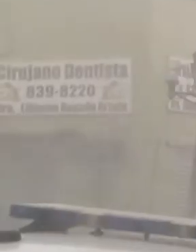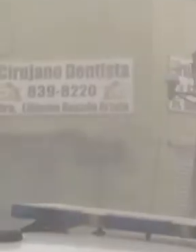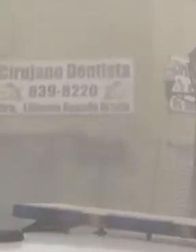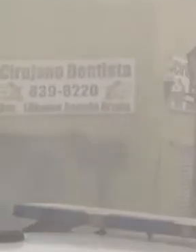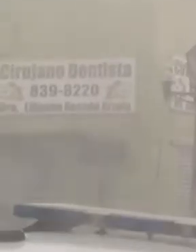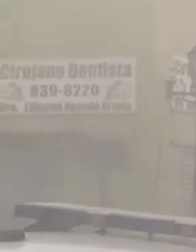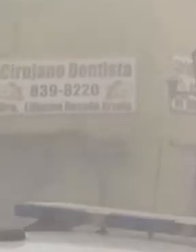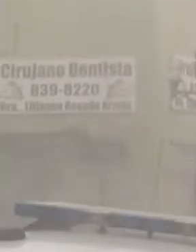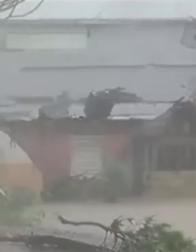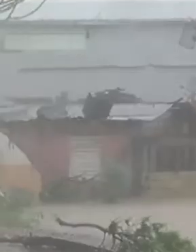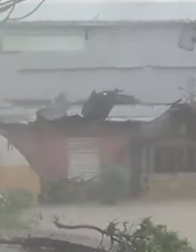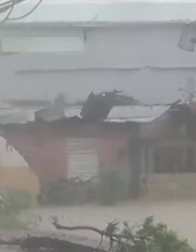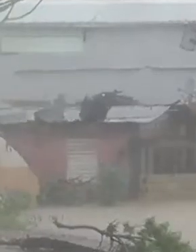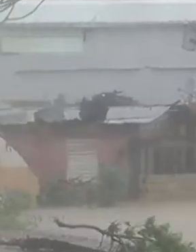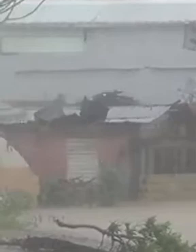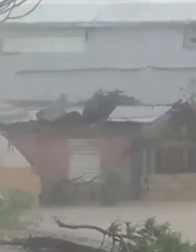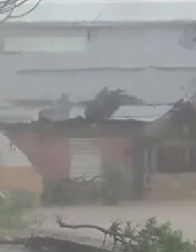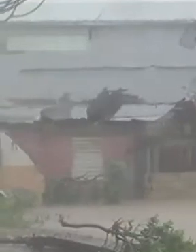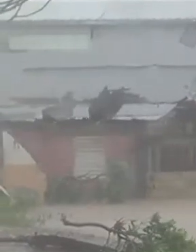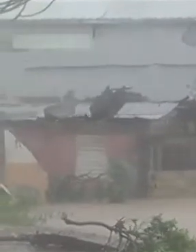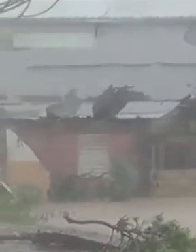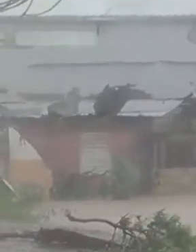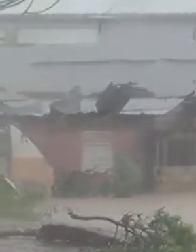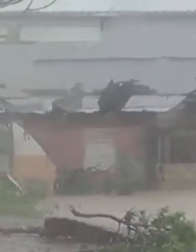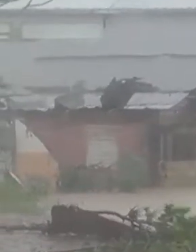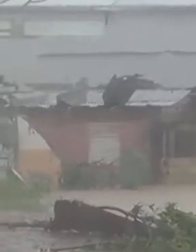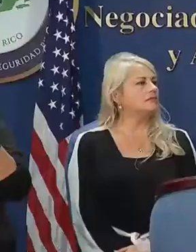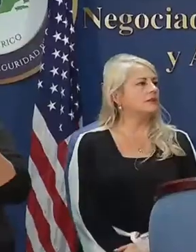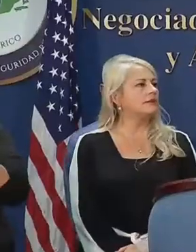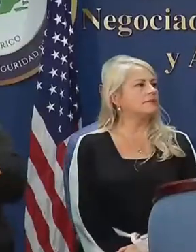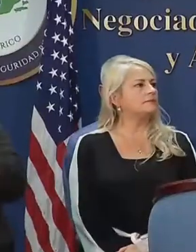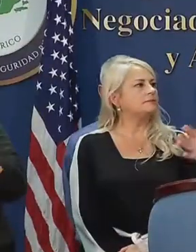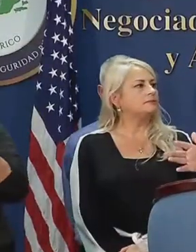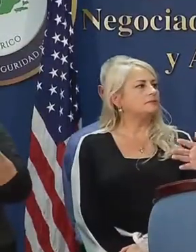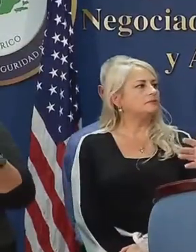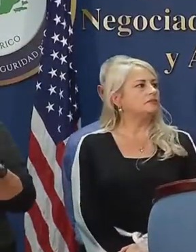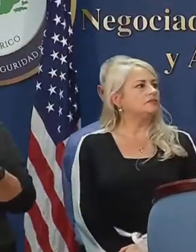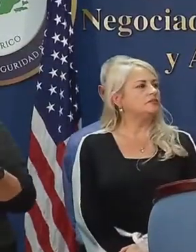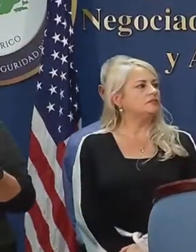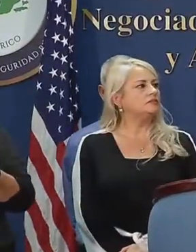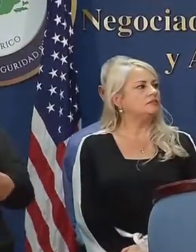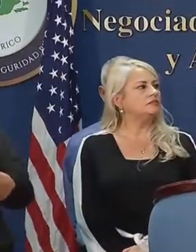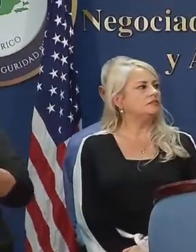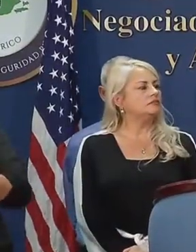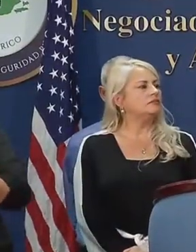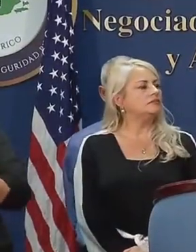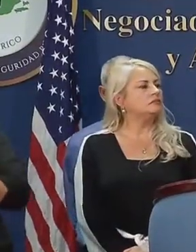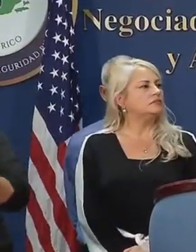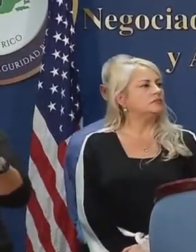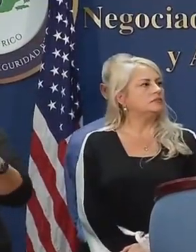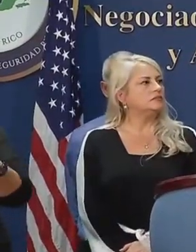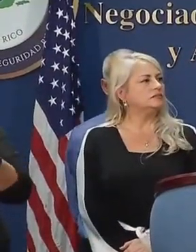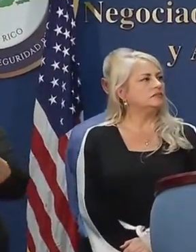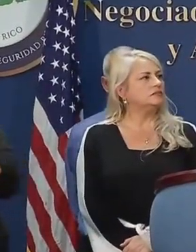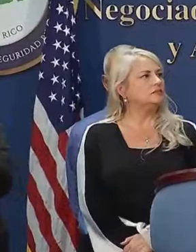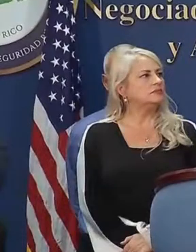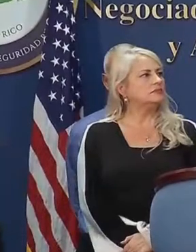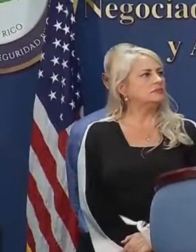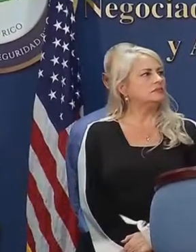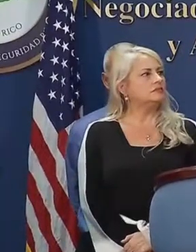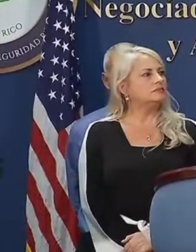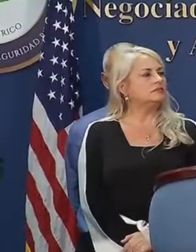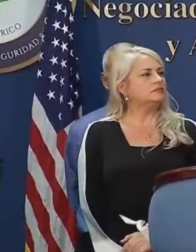decir que estamos mucho mejor preparados ante esta situación. Cuestionado sobre la fragilidad del sistema eléctrico,